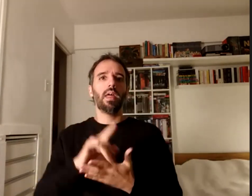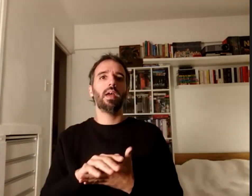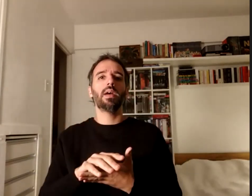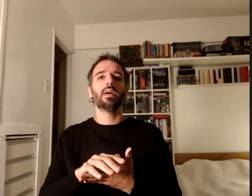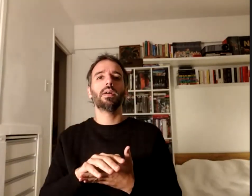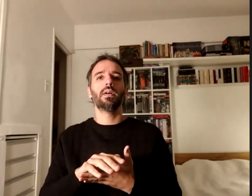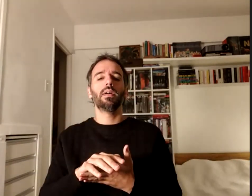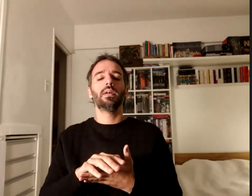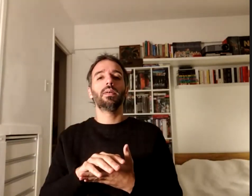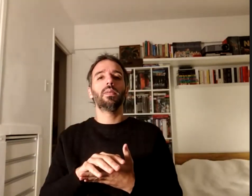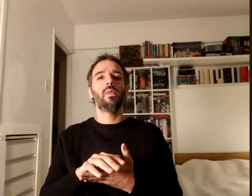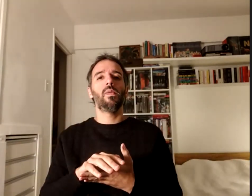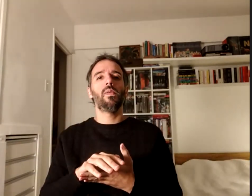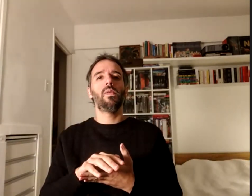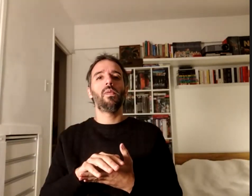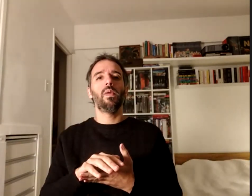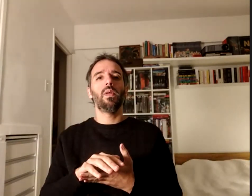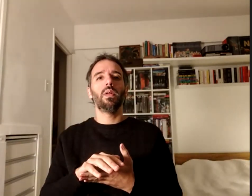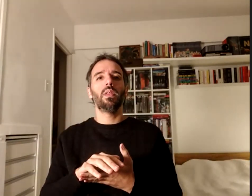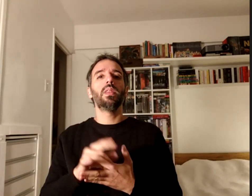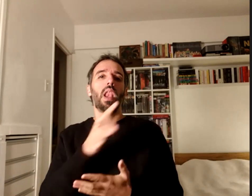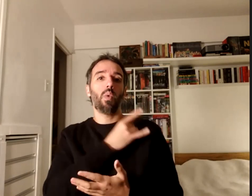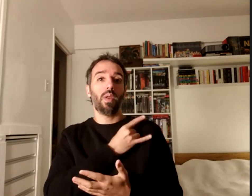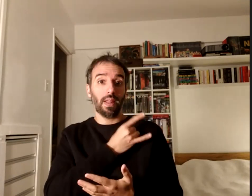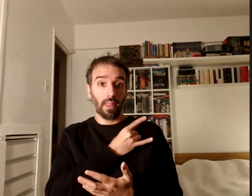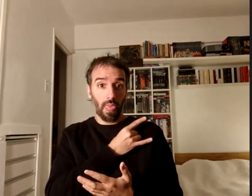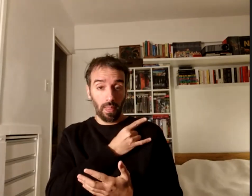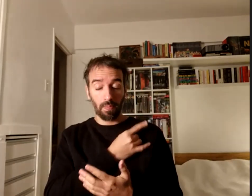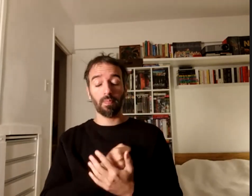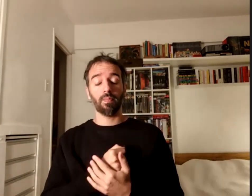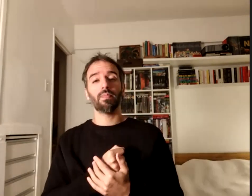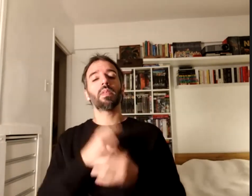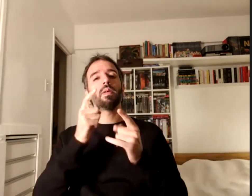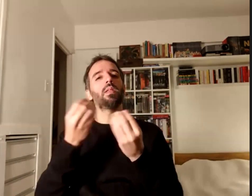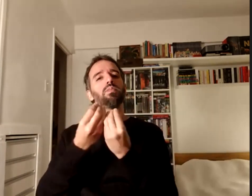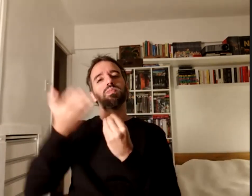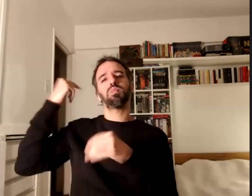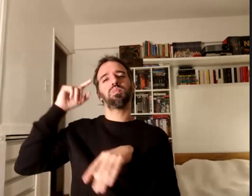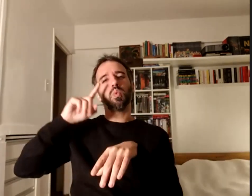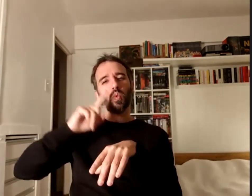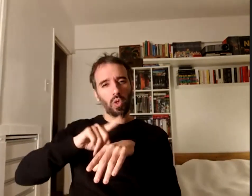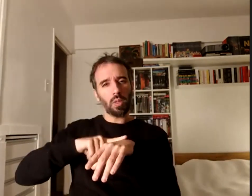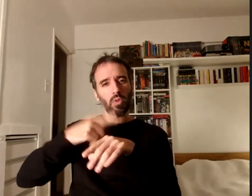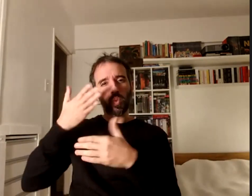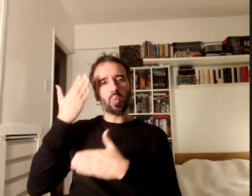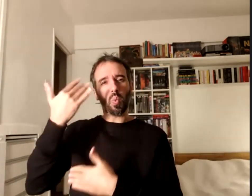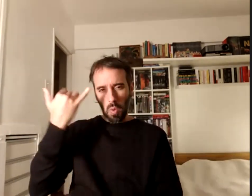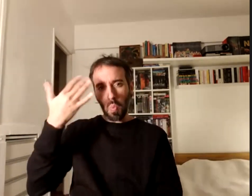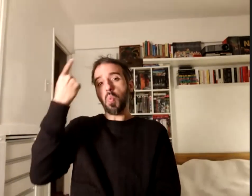universidad desde hace mucho tiempo y yo tuve la oportunidad de ir a la cárcel de